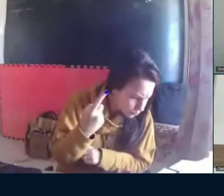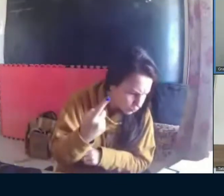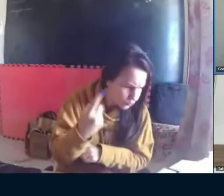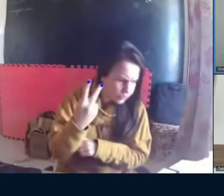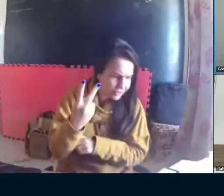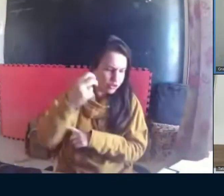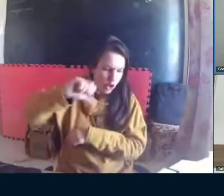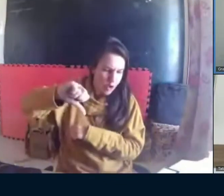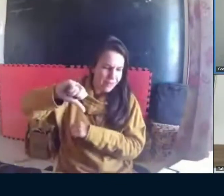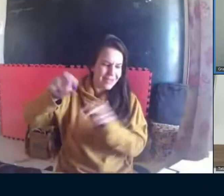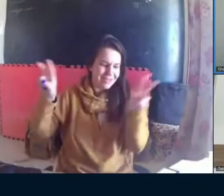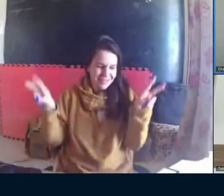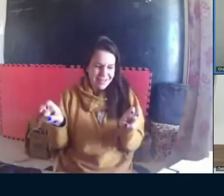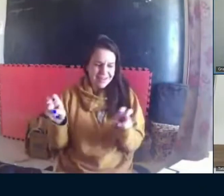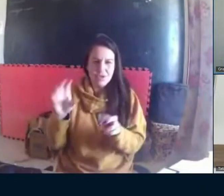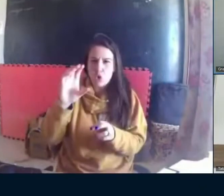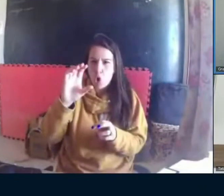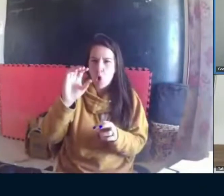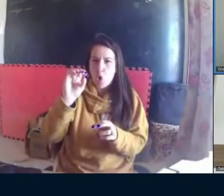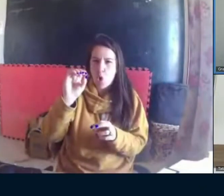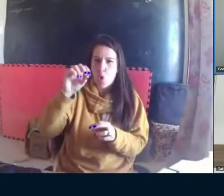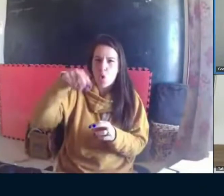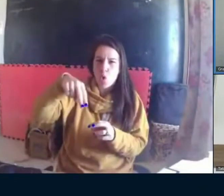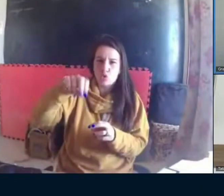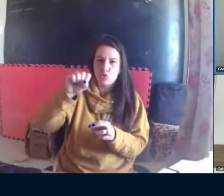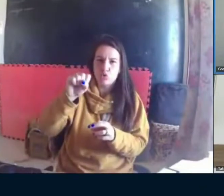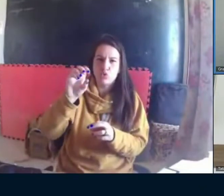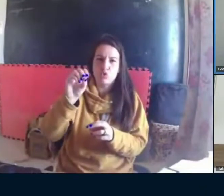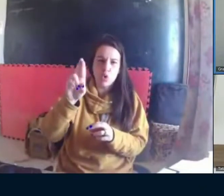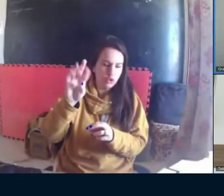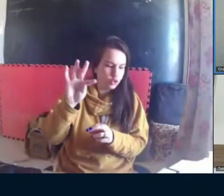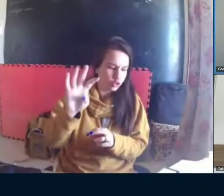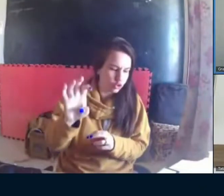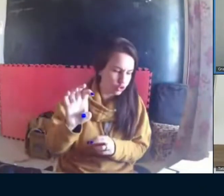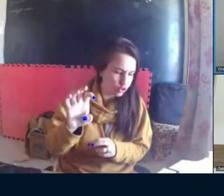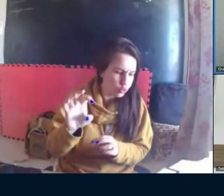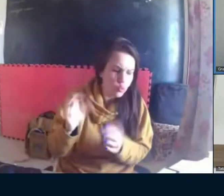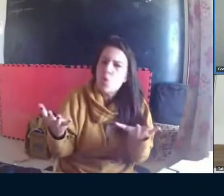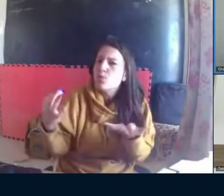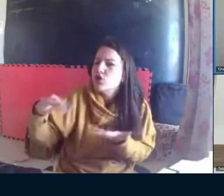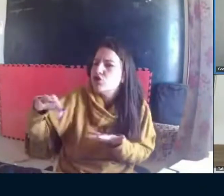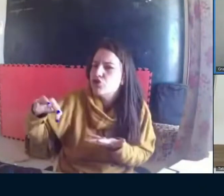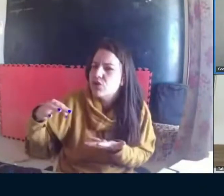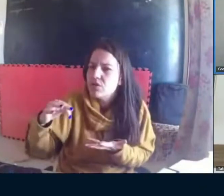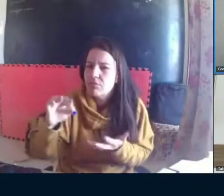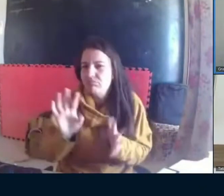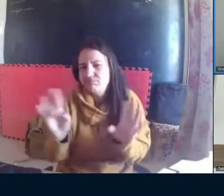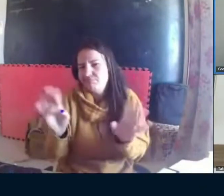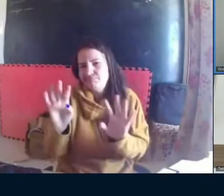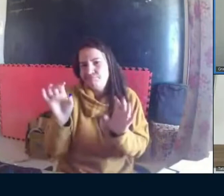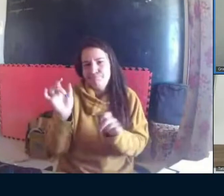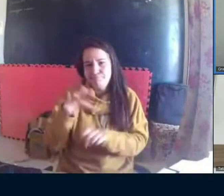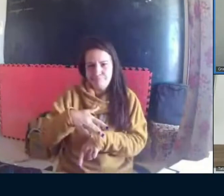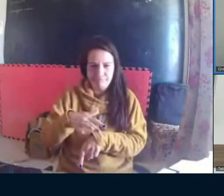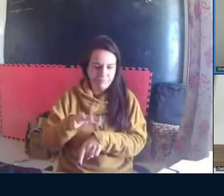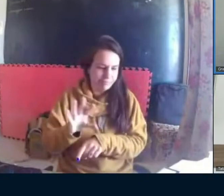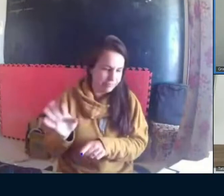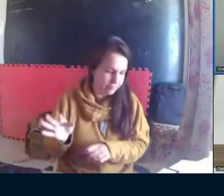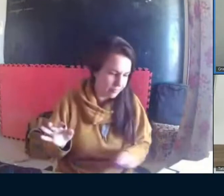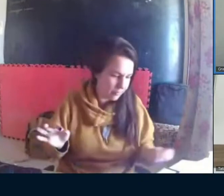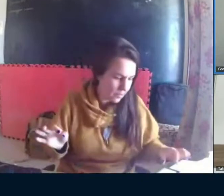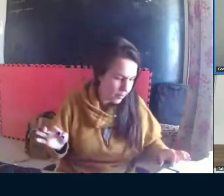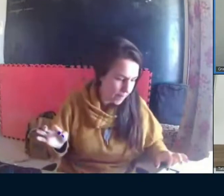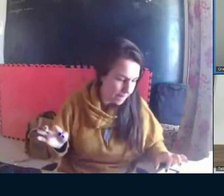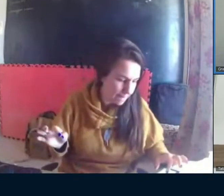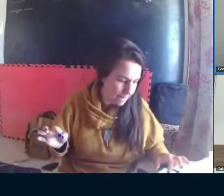agora, na página 129, com a citação de consorte, qual página